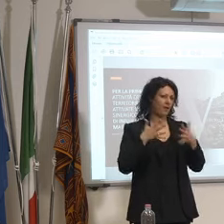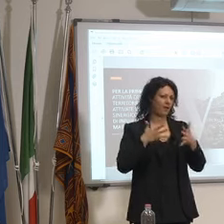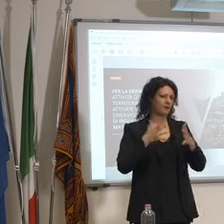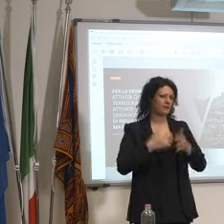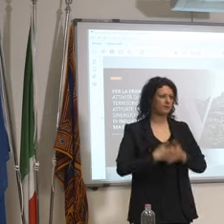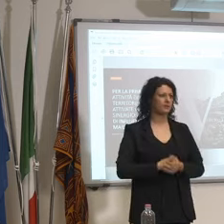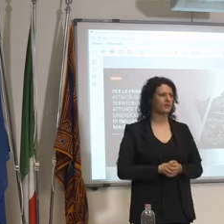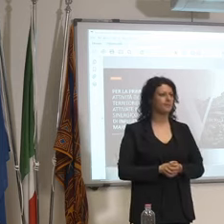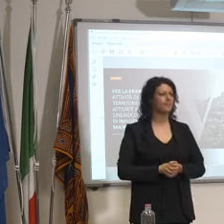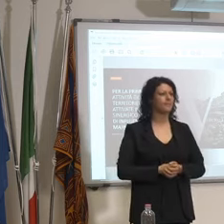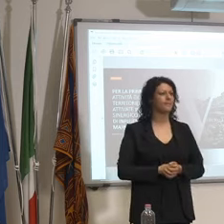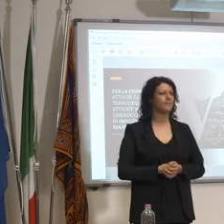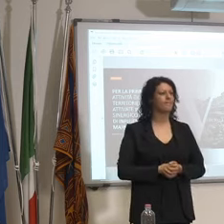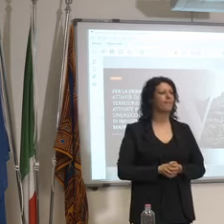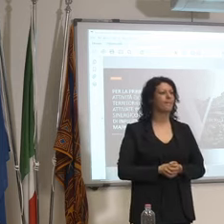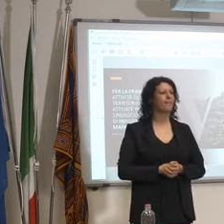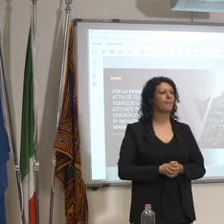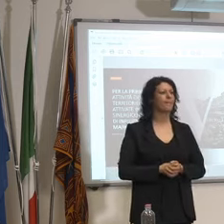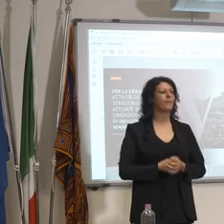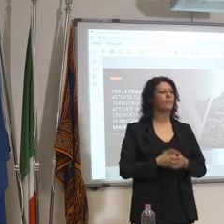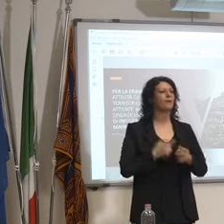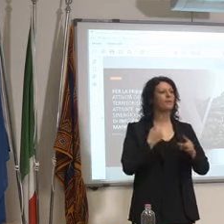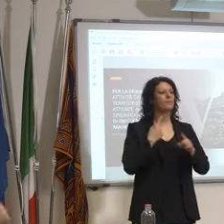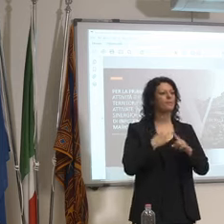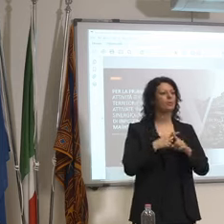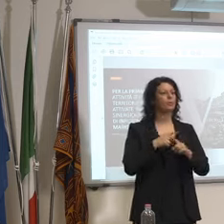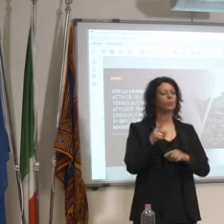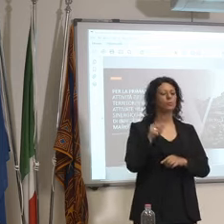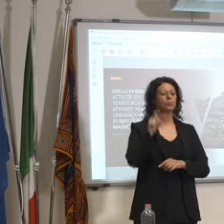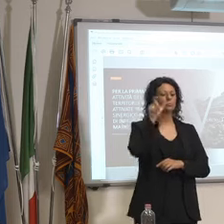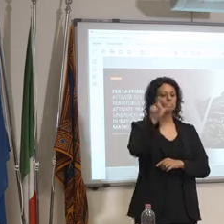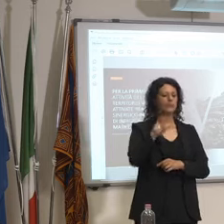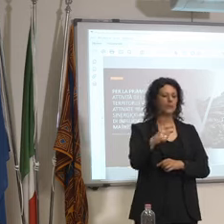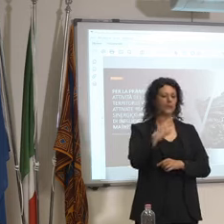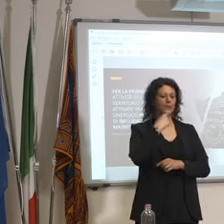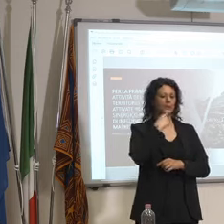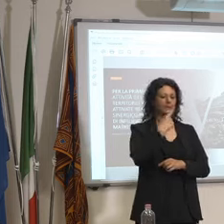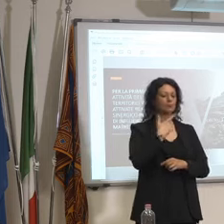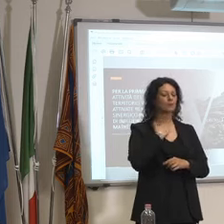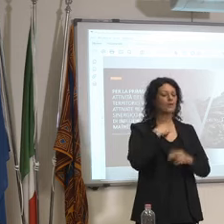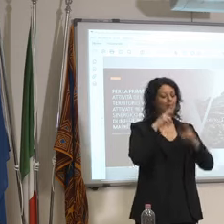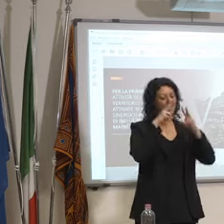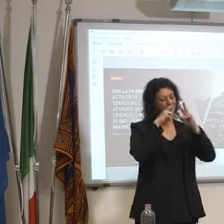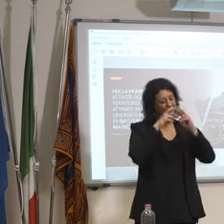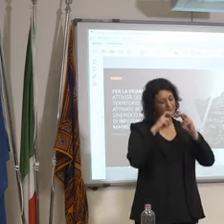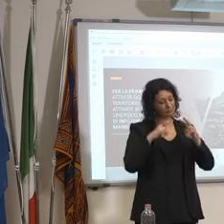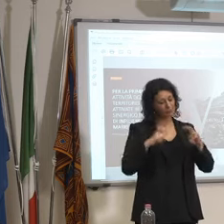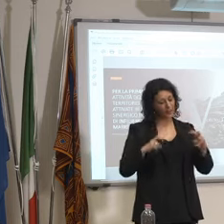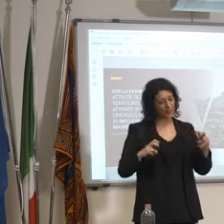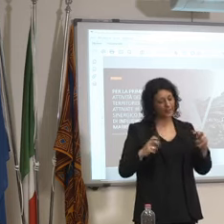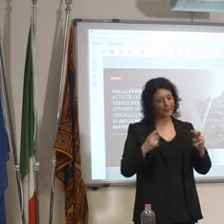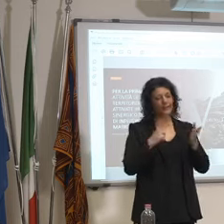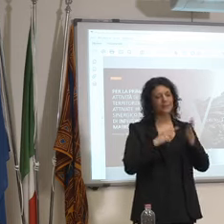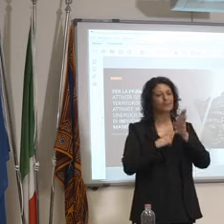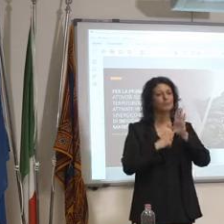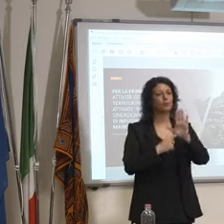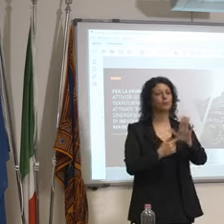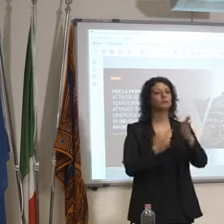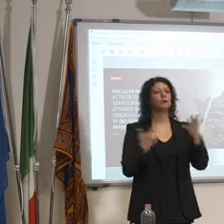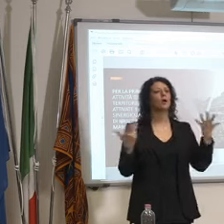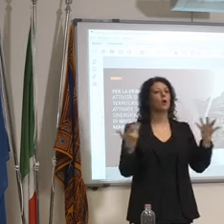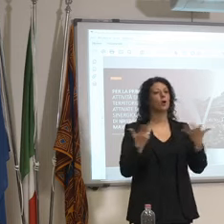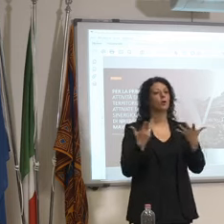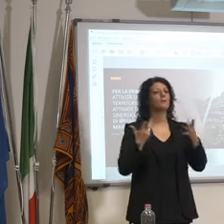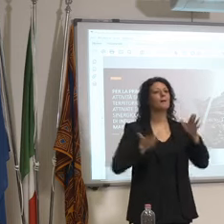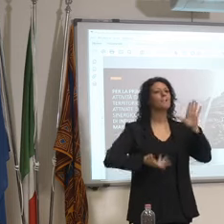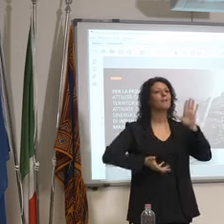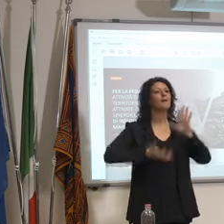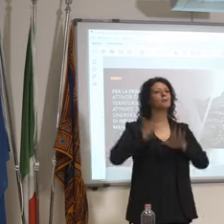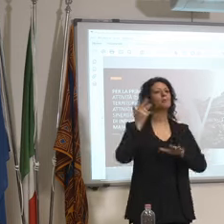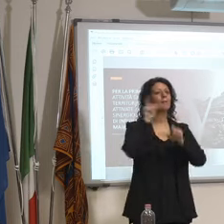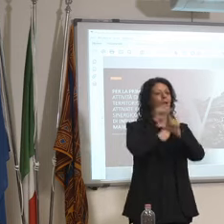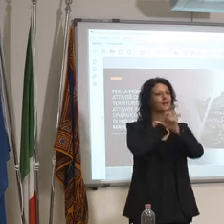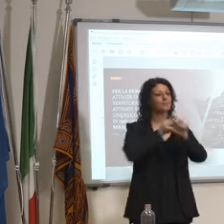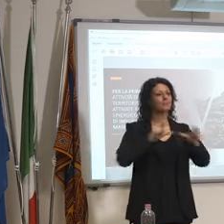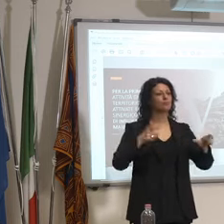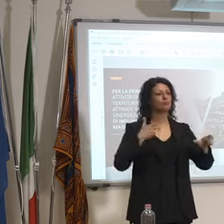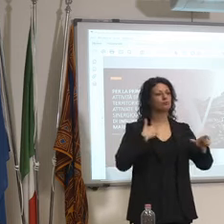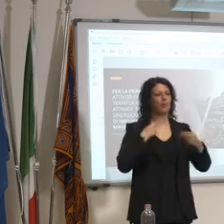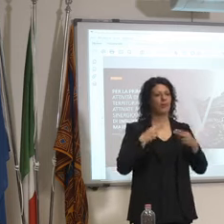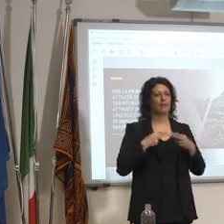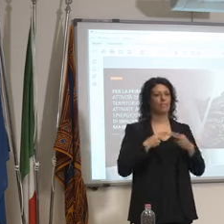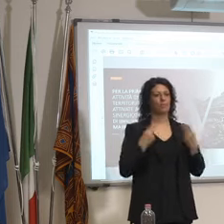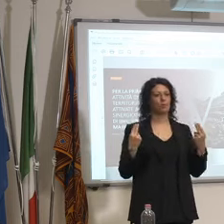altre ricerche e si è vista che c'è una immunità raggiunta di una gran parte della popolazione